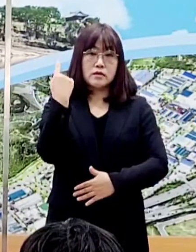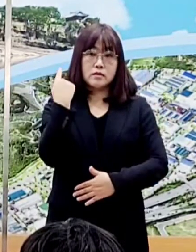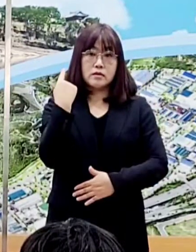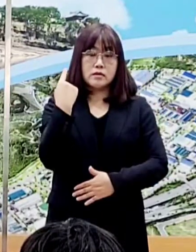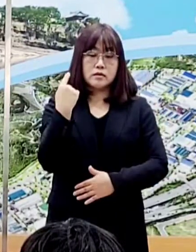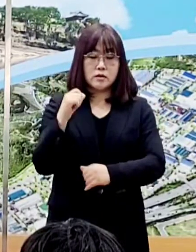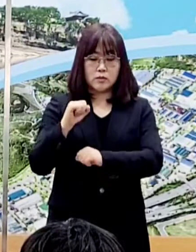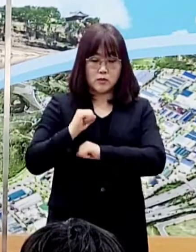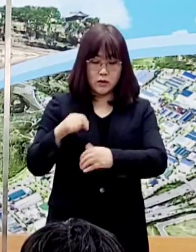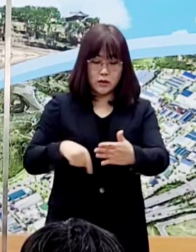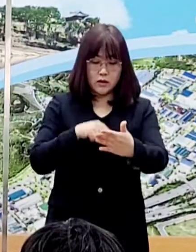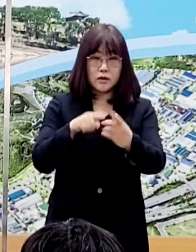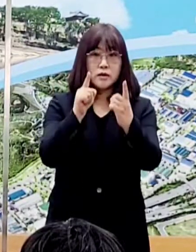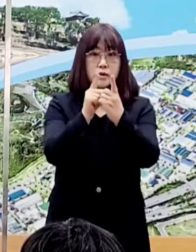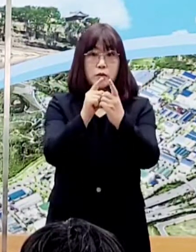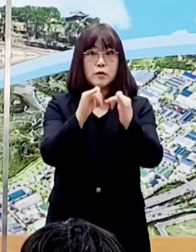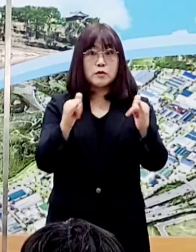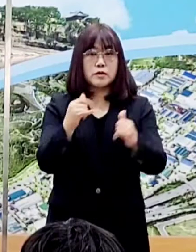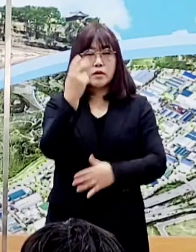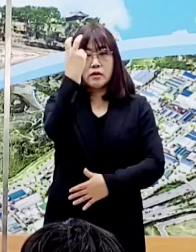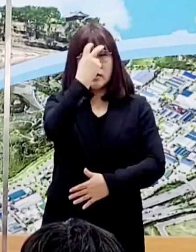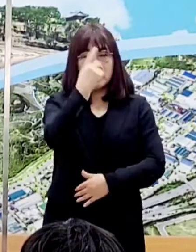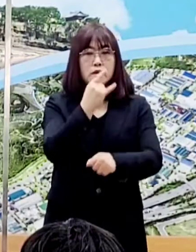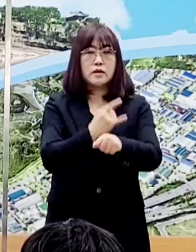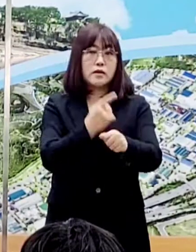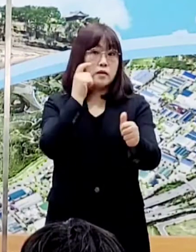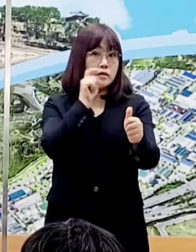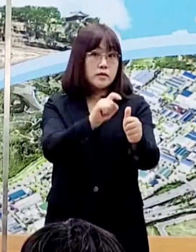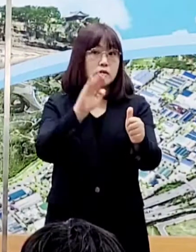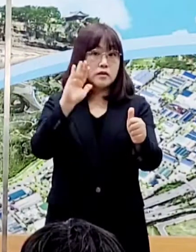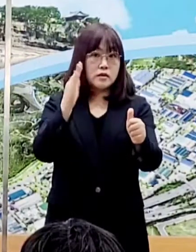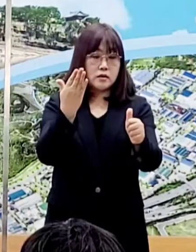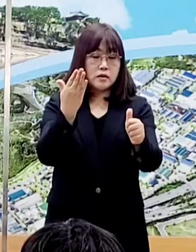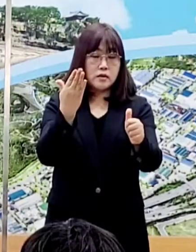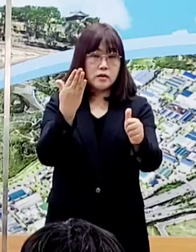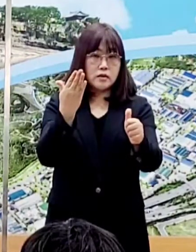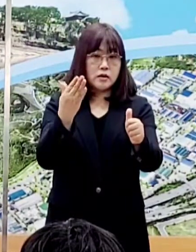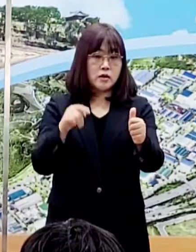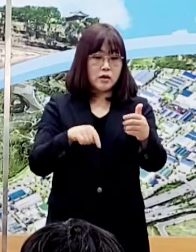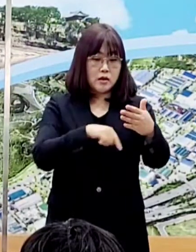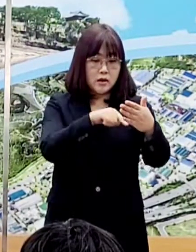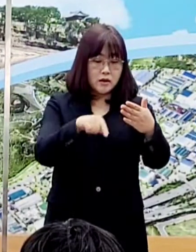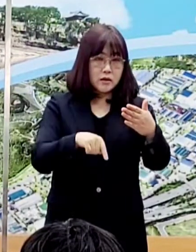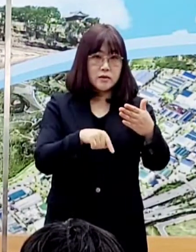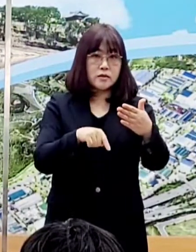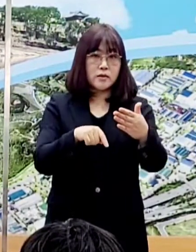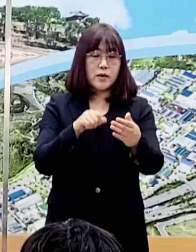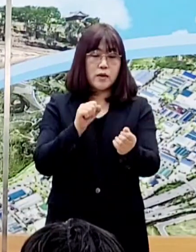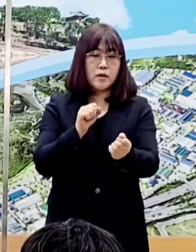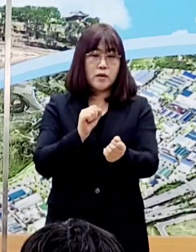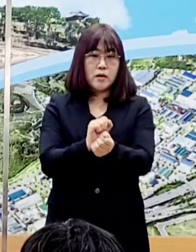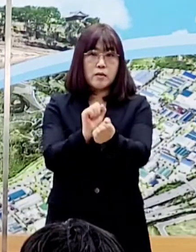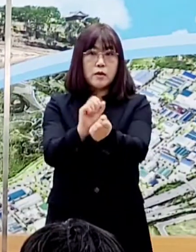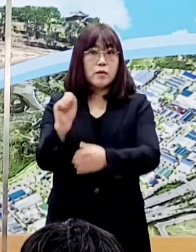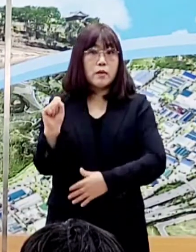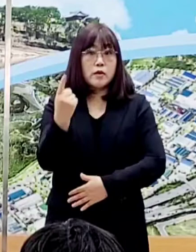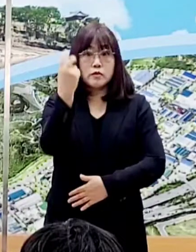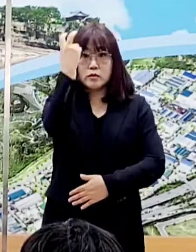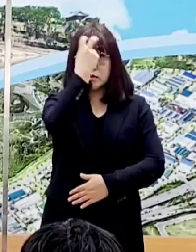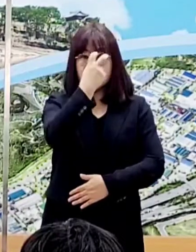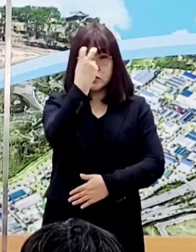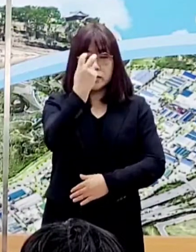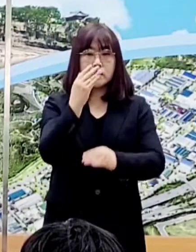부대 내 접촉자 검사에서 양성 판정을 받았으며, 이분들의 감염 경로는 역학조사 중이고,